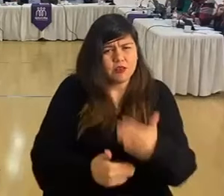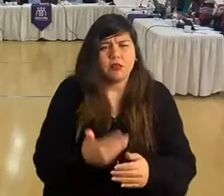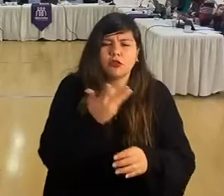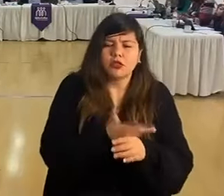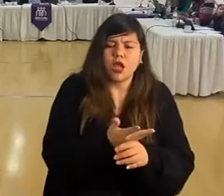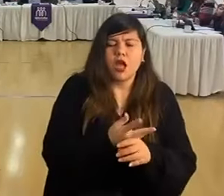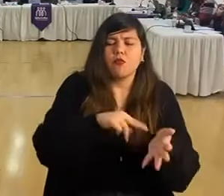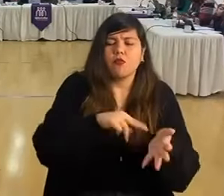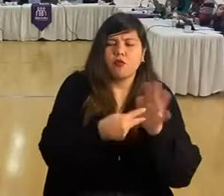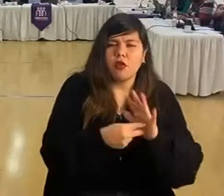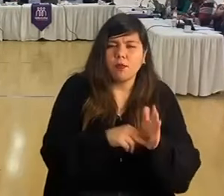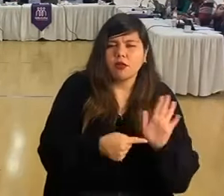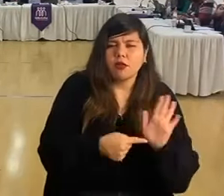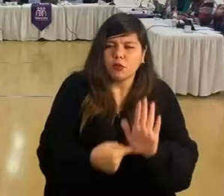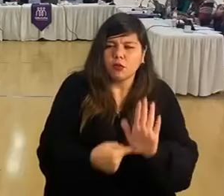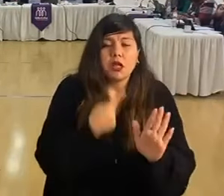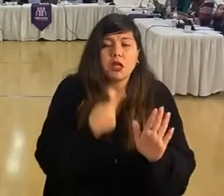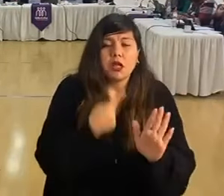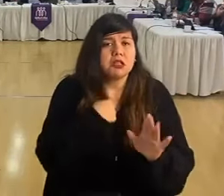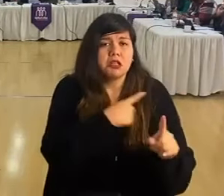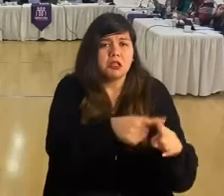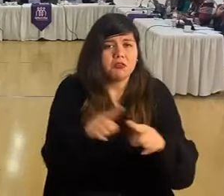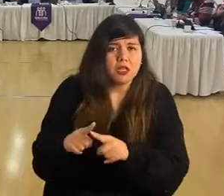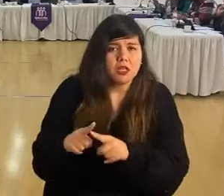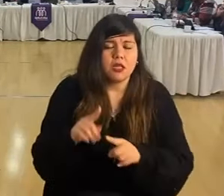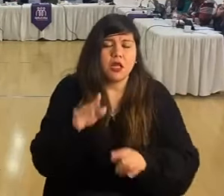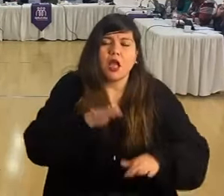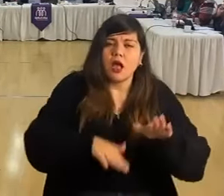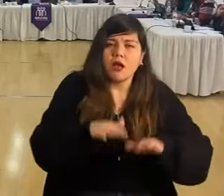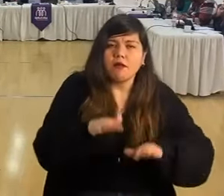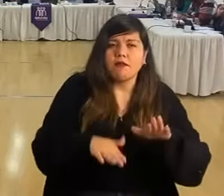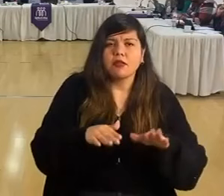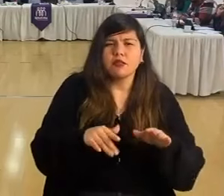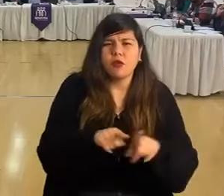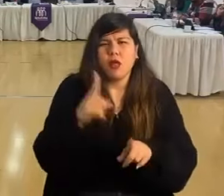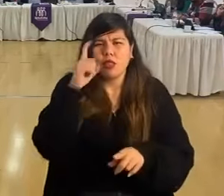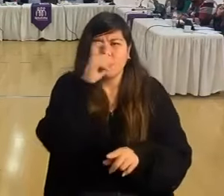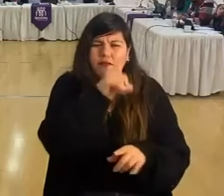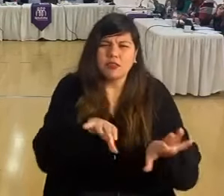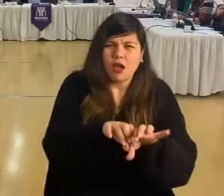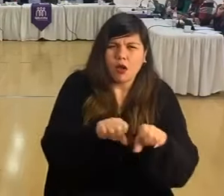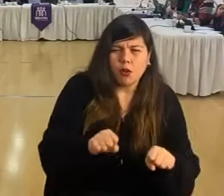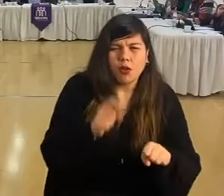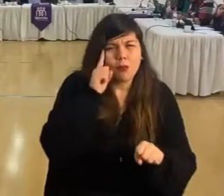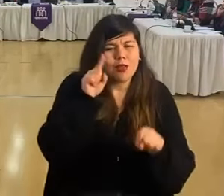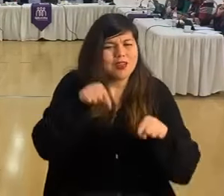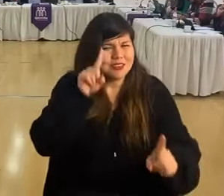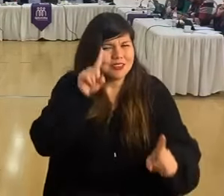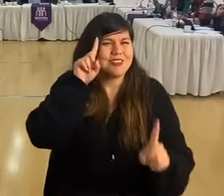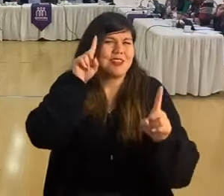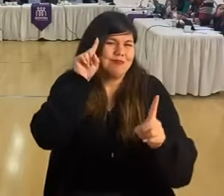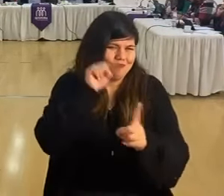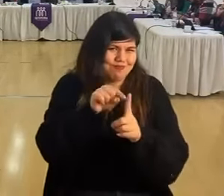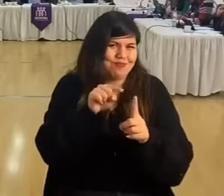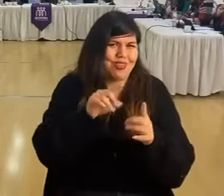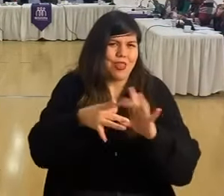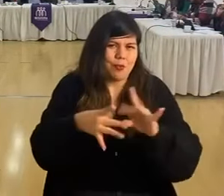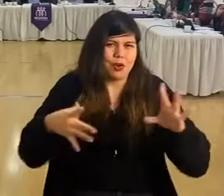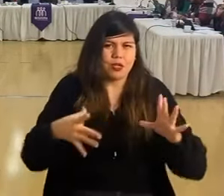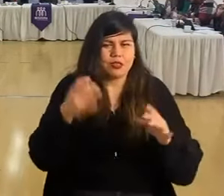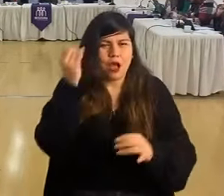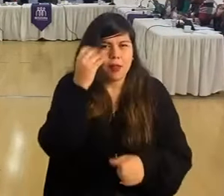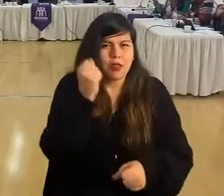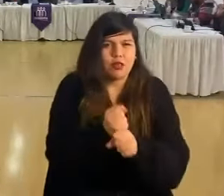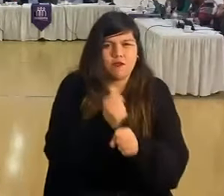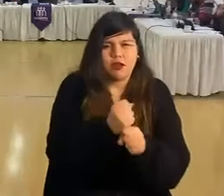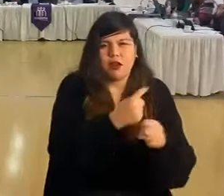problemáticas, ciertos intereses, que a veces nos cuesta colocarnos de acuerdo, pero de eso se trata la democracia, aprender a trabajar